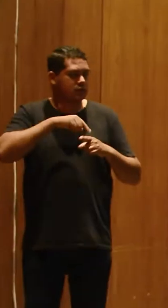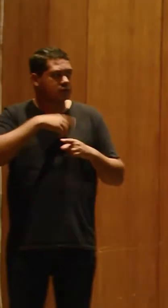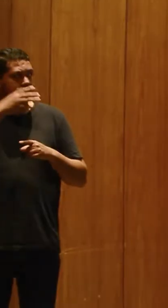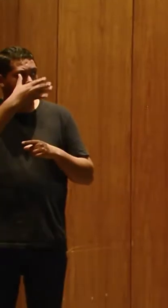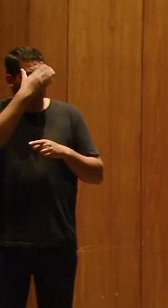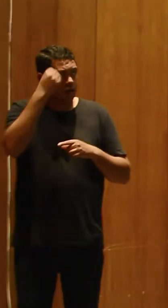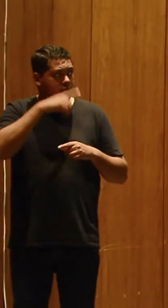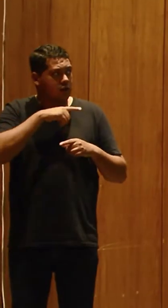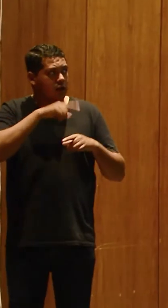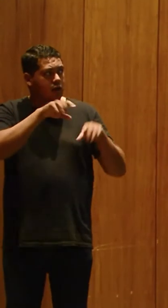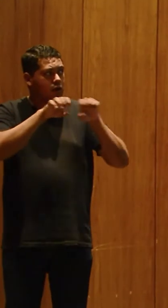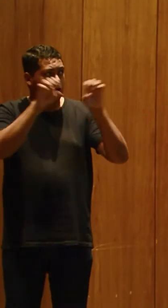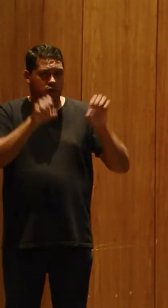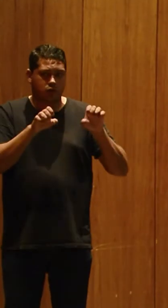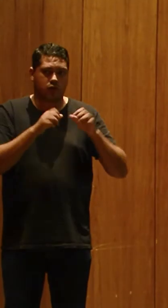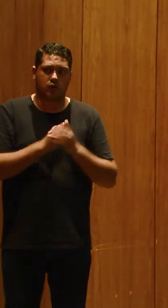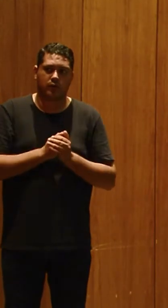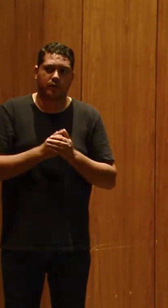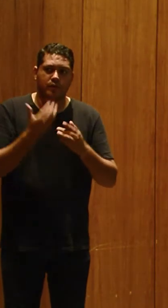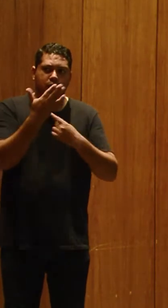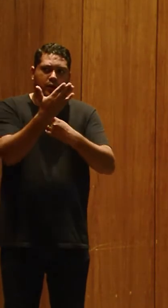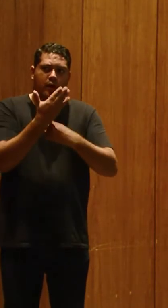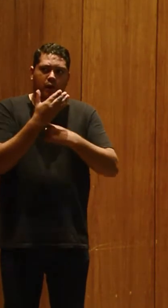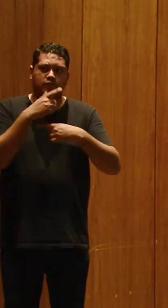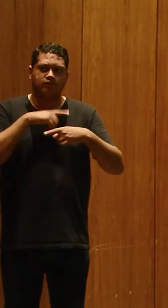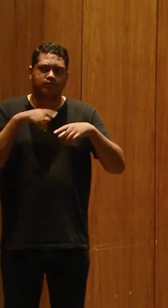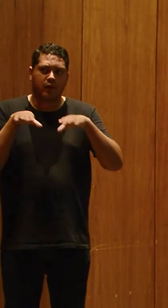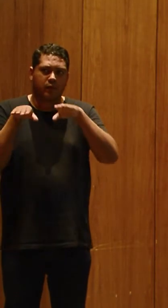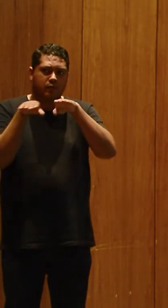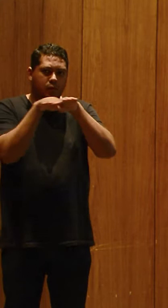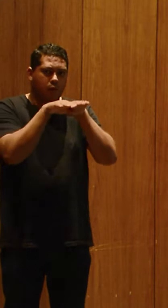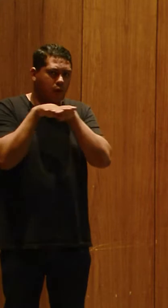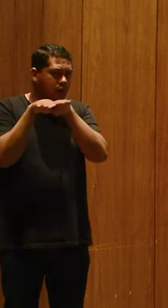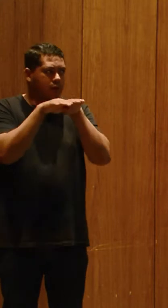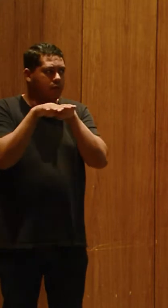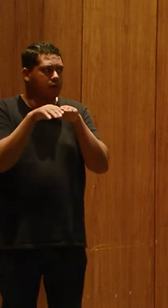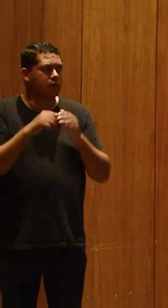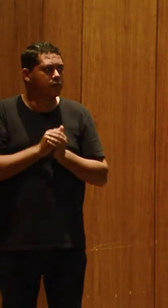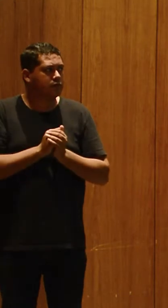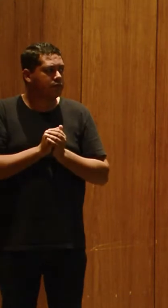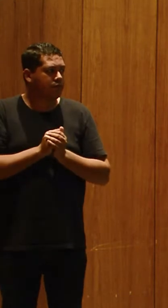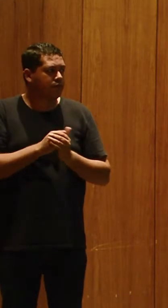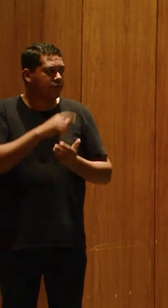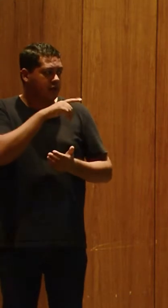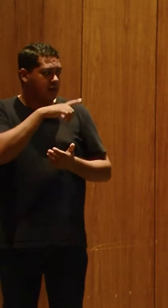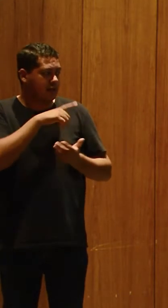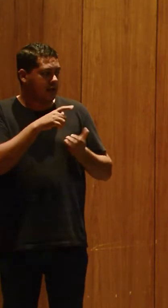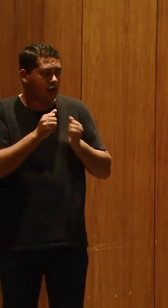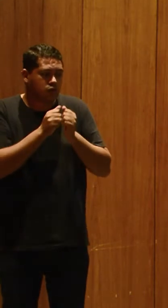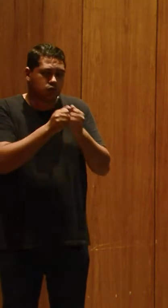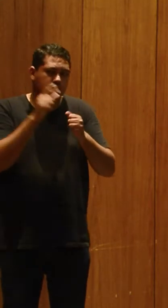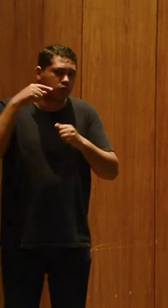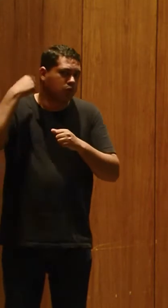essas estruturas aqui, que elas nos ajudam a manter equilibrado, que é o sistema vestibular, e ele está inteiramente ligado com